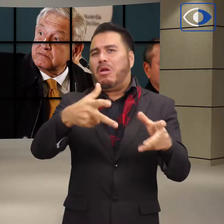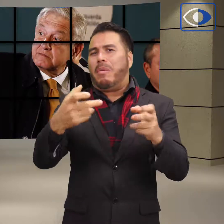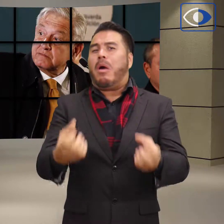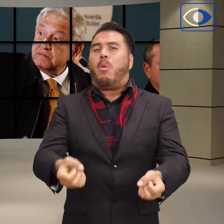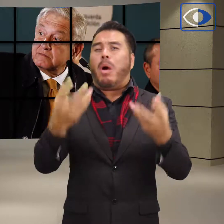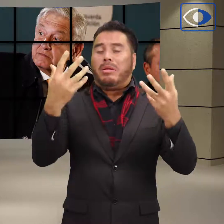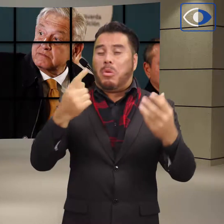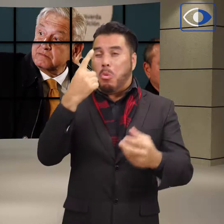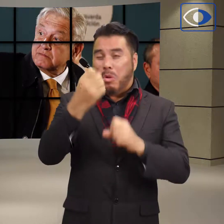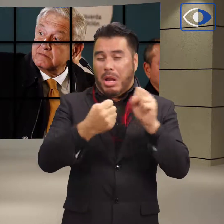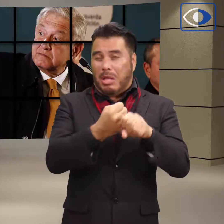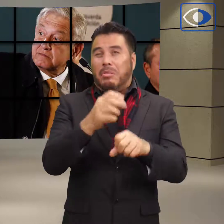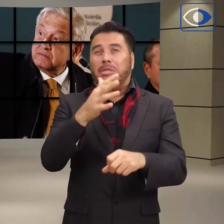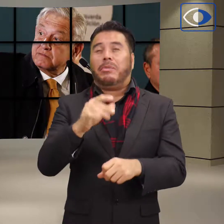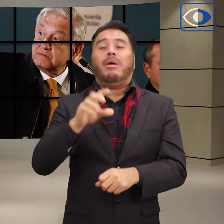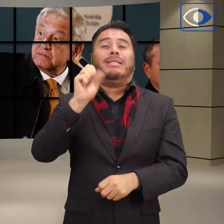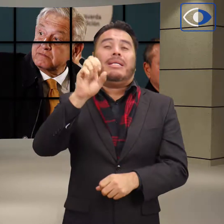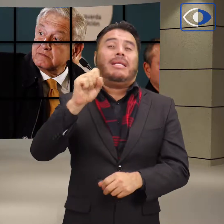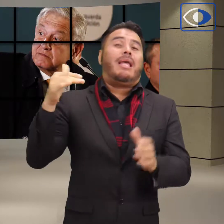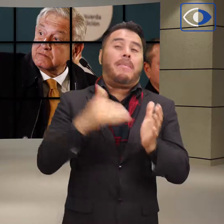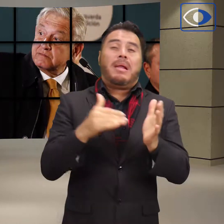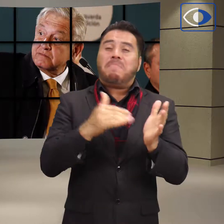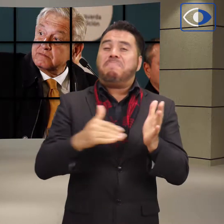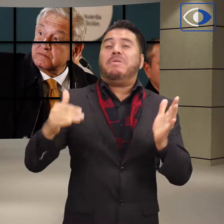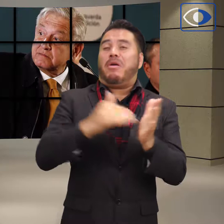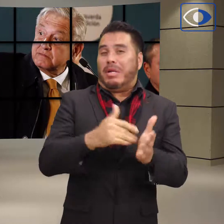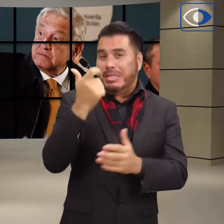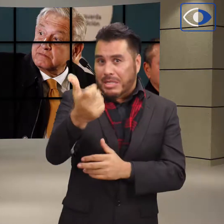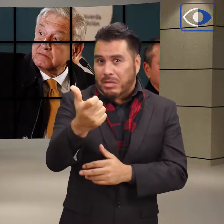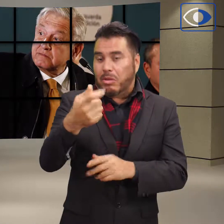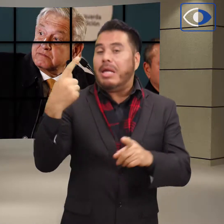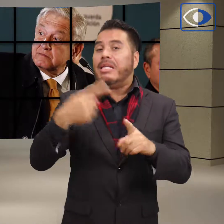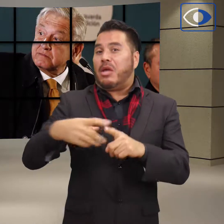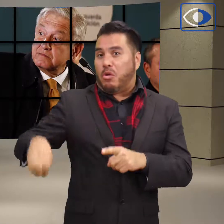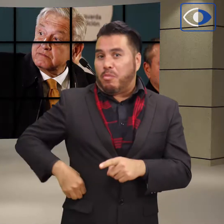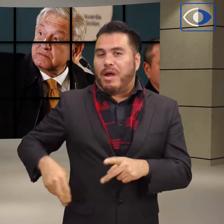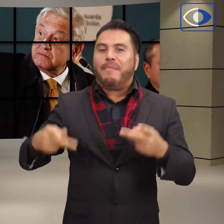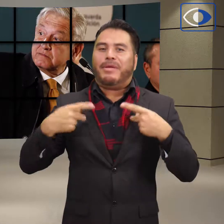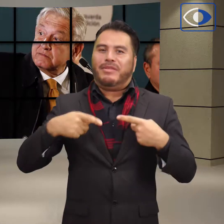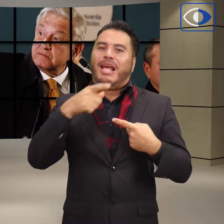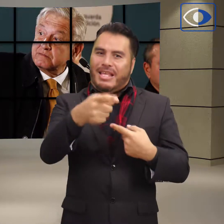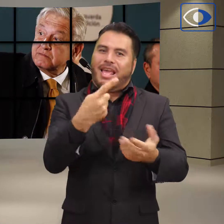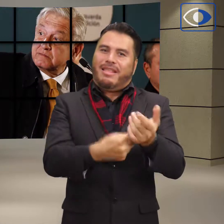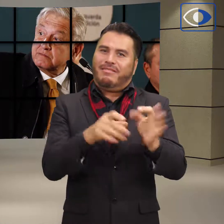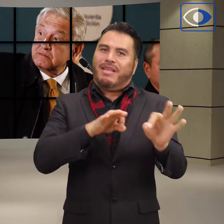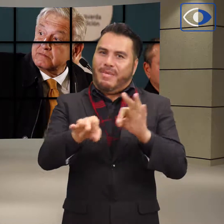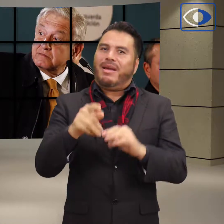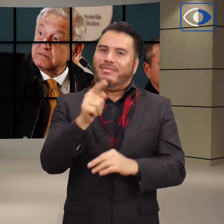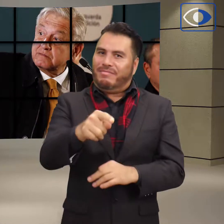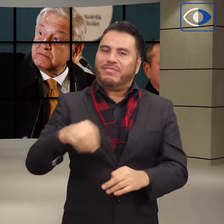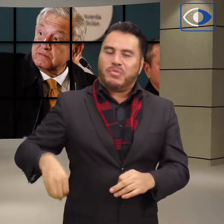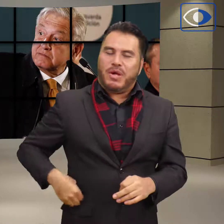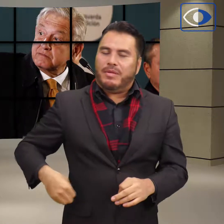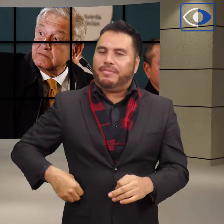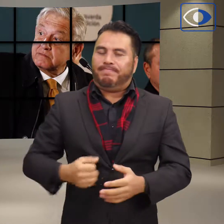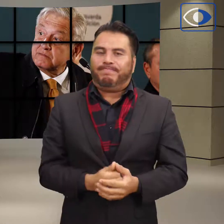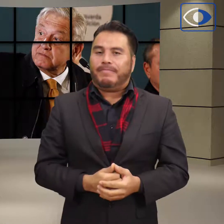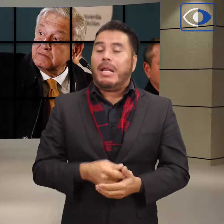pesos, el cual se afirma se efectúa con la complicidad de funcionarios. El dato nuevo, revelado por el presidente Andrés Manuel López